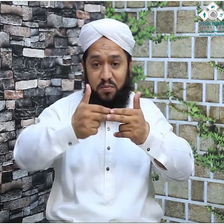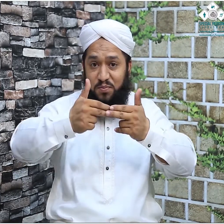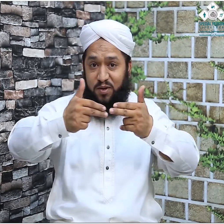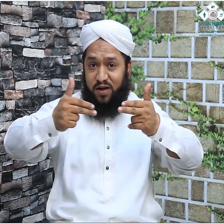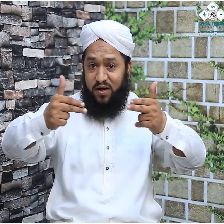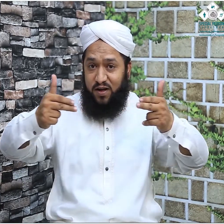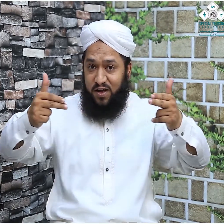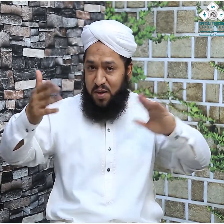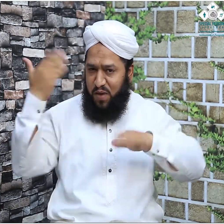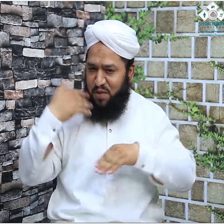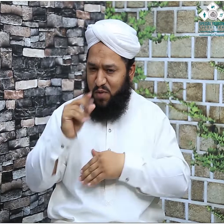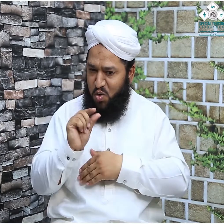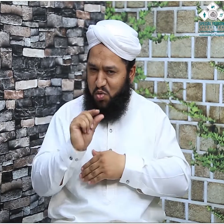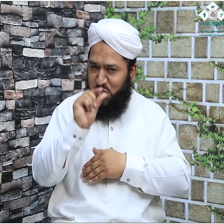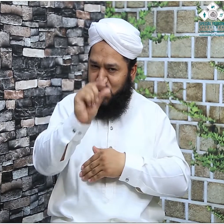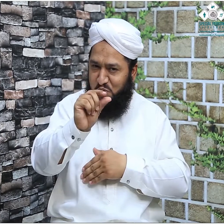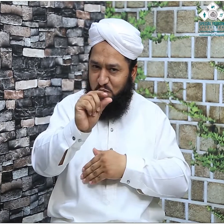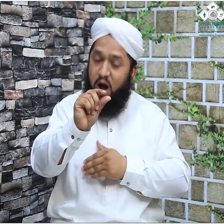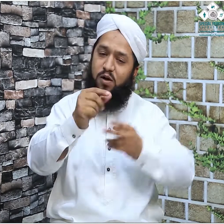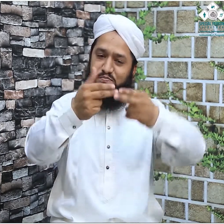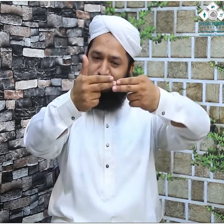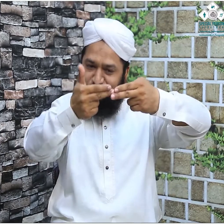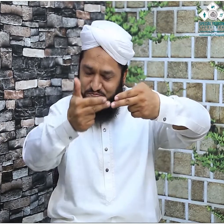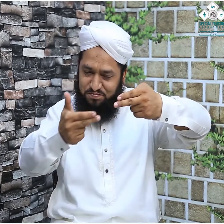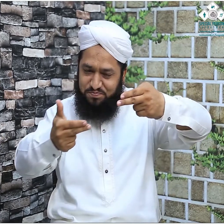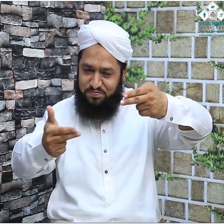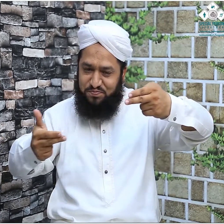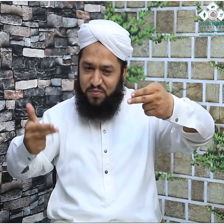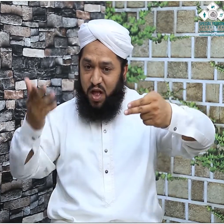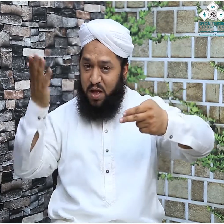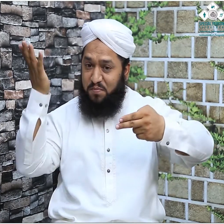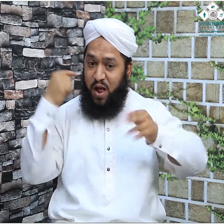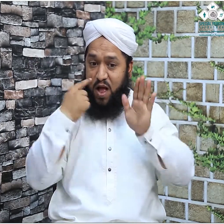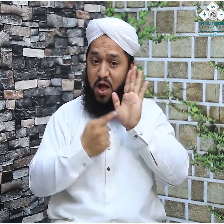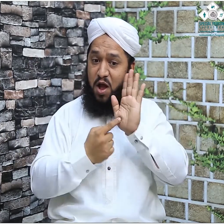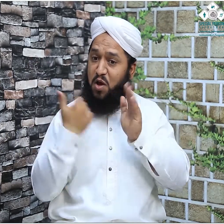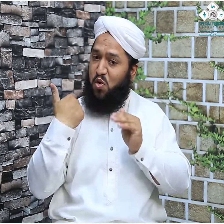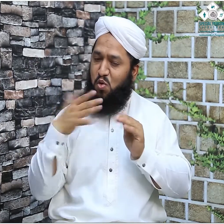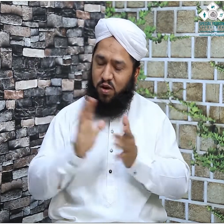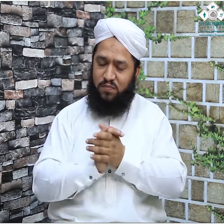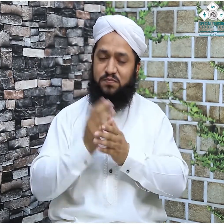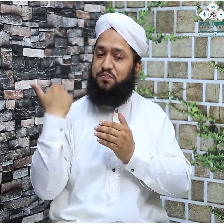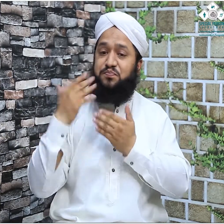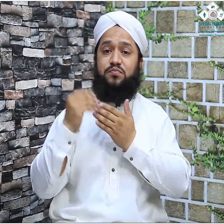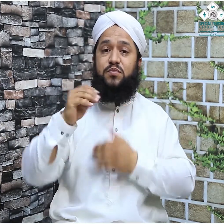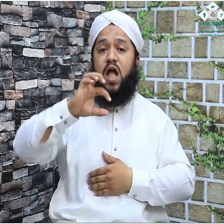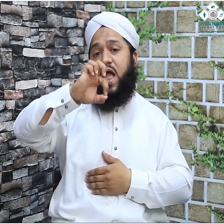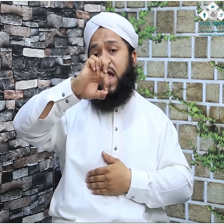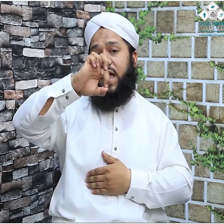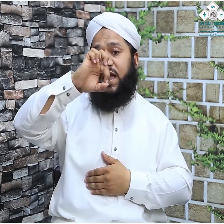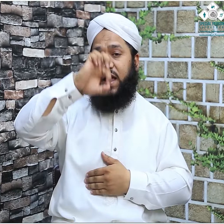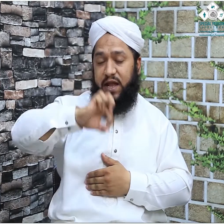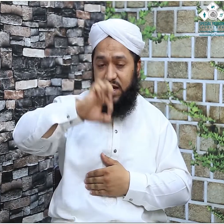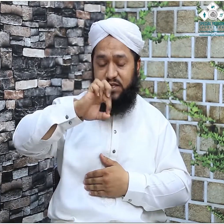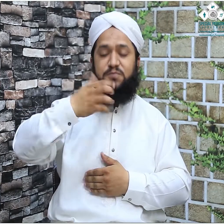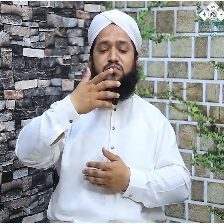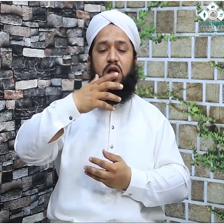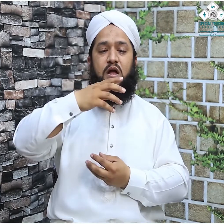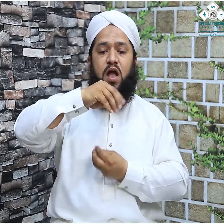زلحجہ تری ہنڈرن سیونٹین سنہ حجری کی ان دنوں کرامتہ جو فرقہ تھا وہ کافی زور پکڑ چکا تھا